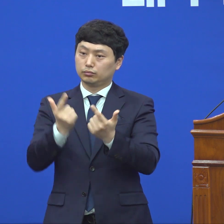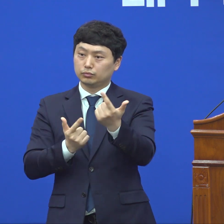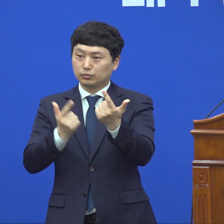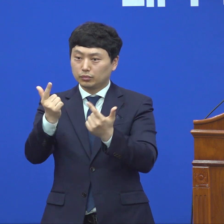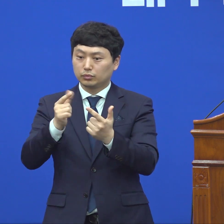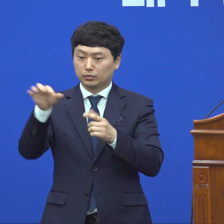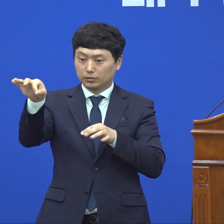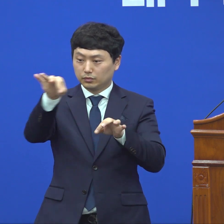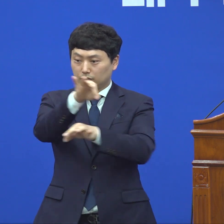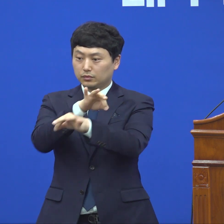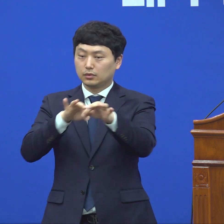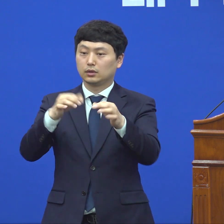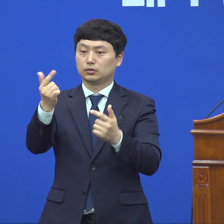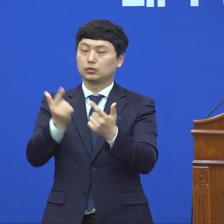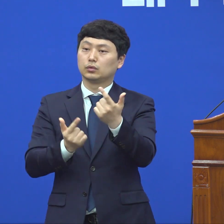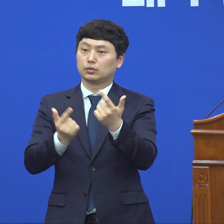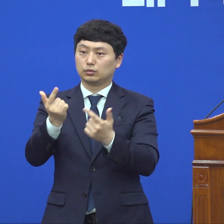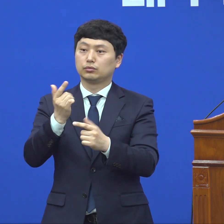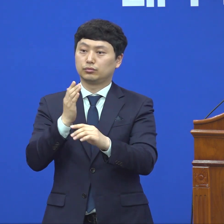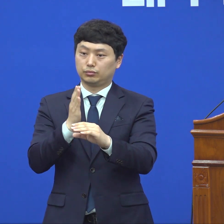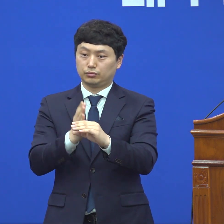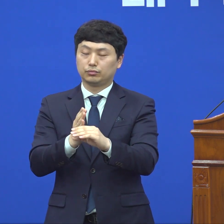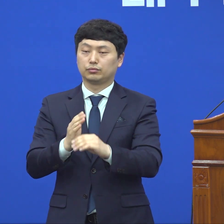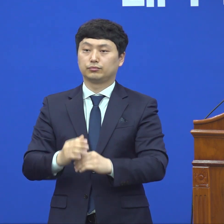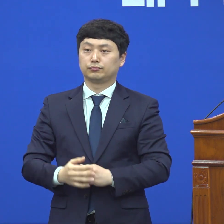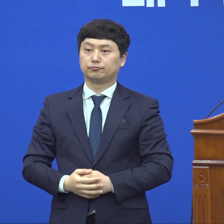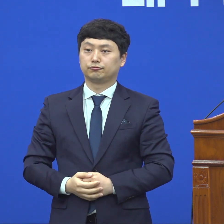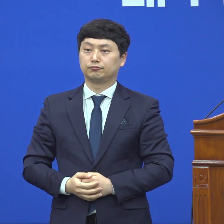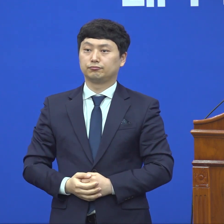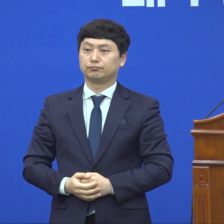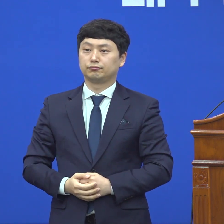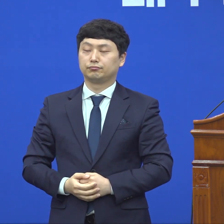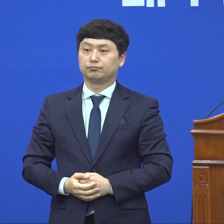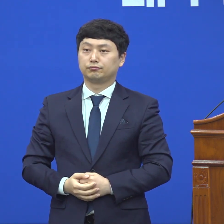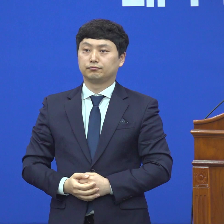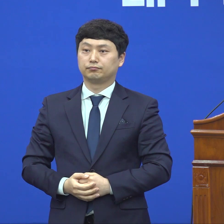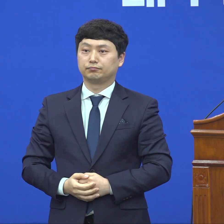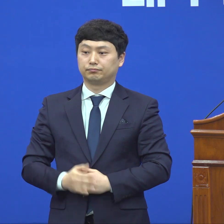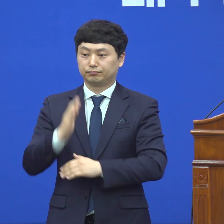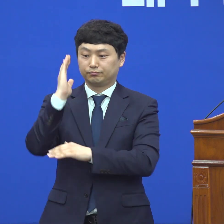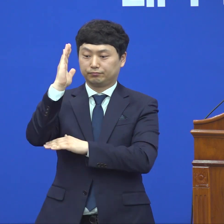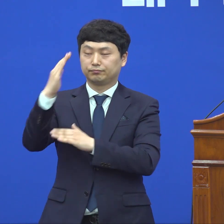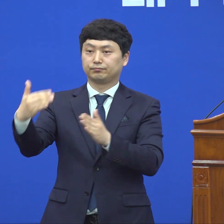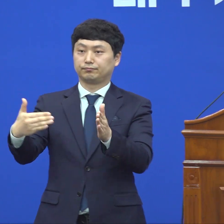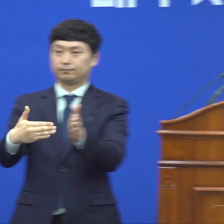조정해야 하는 상황이라고 말씀드릴 수 있겠습니다. 이상입니다.